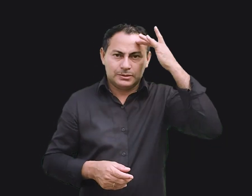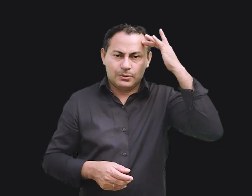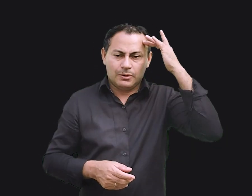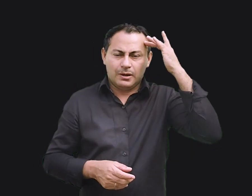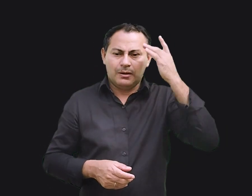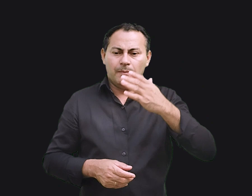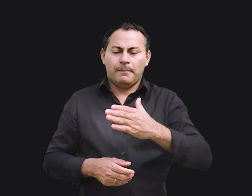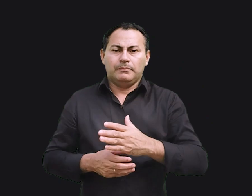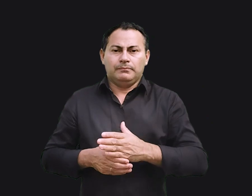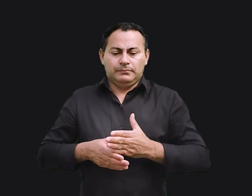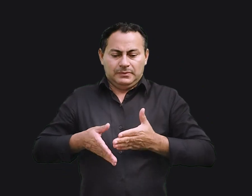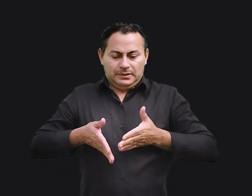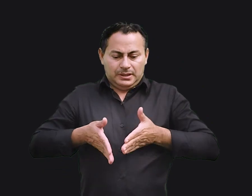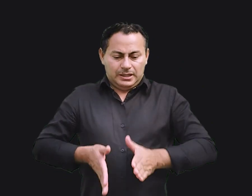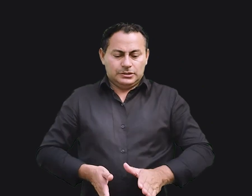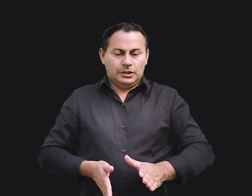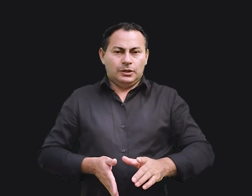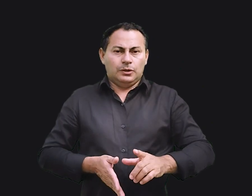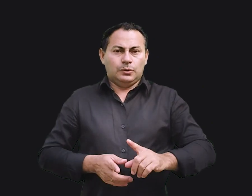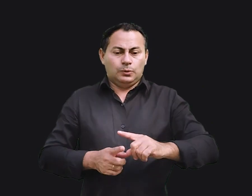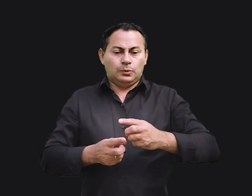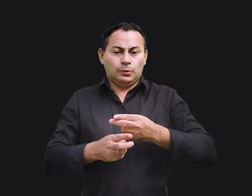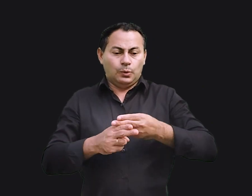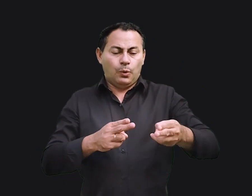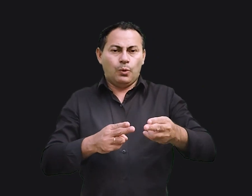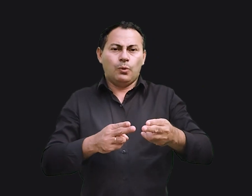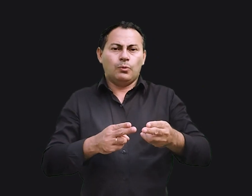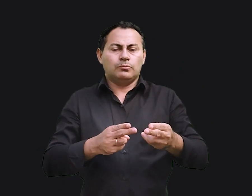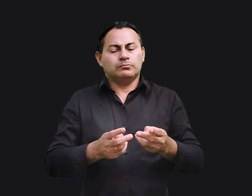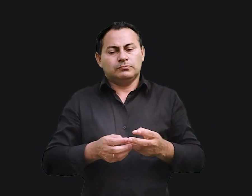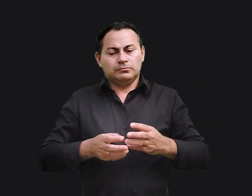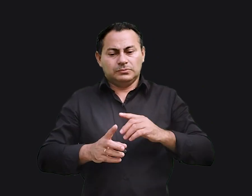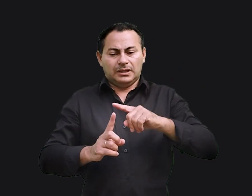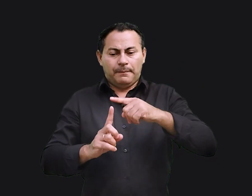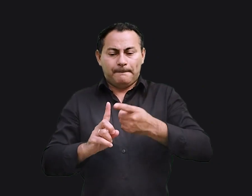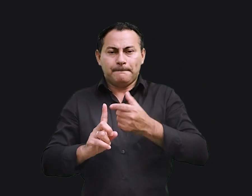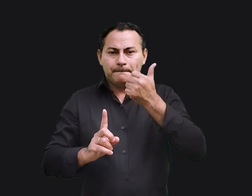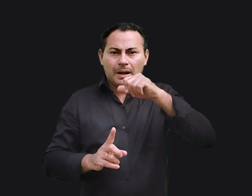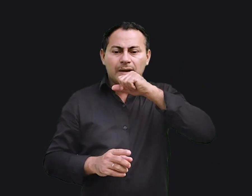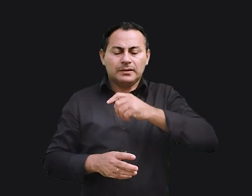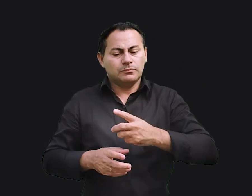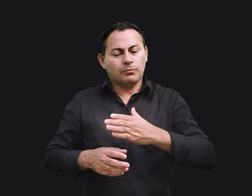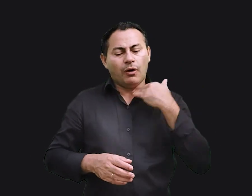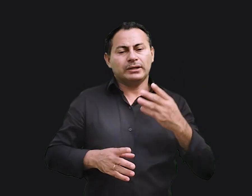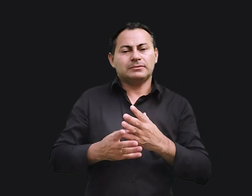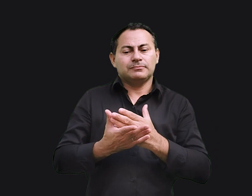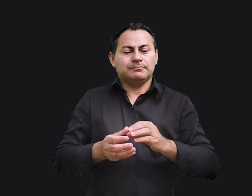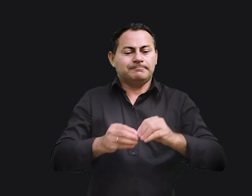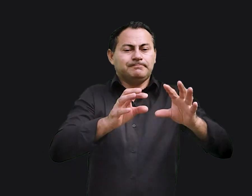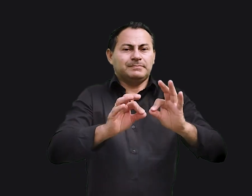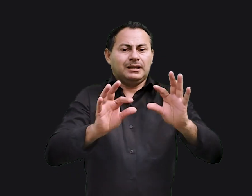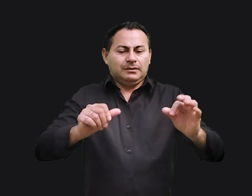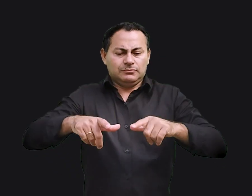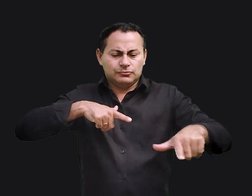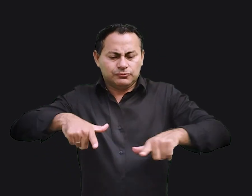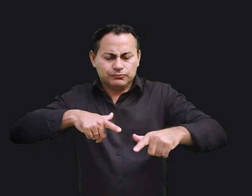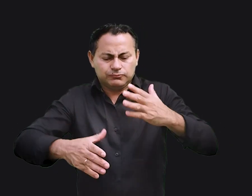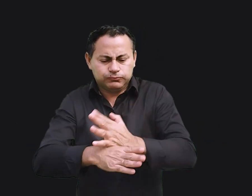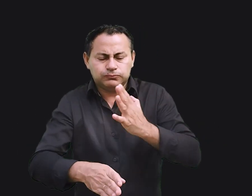sai nu no ventre de sua mãe e como vem, assim vai. De todo o trabalho em que se esforçou, nada